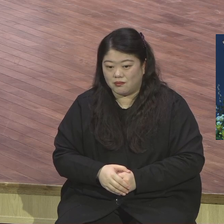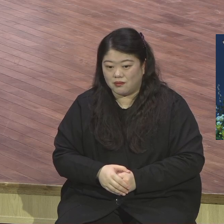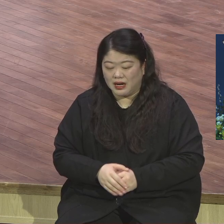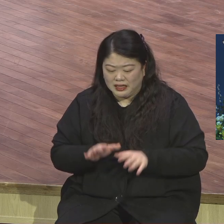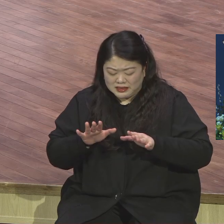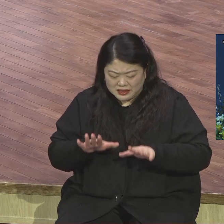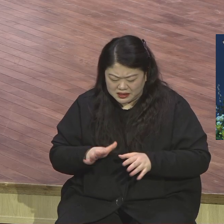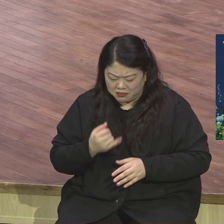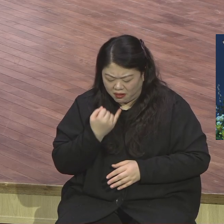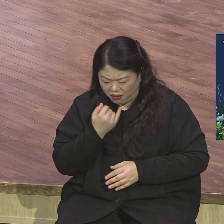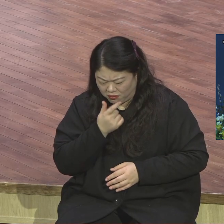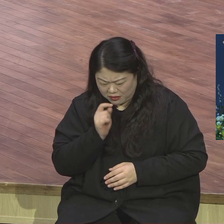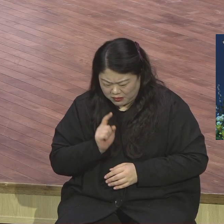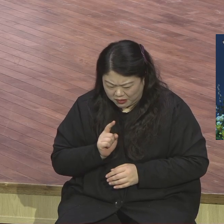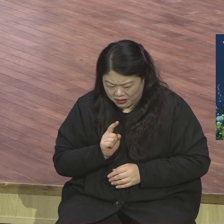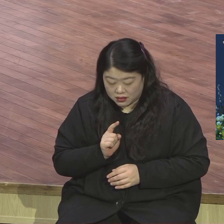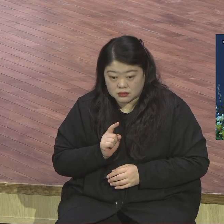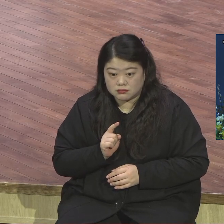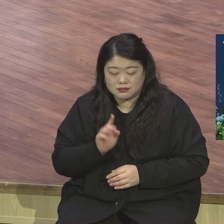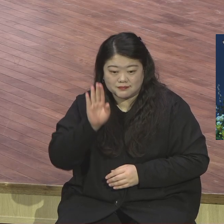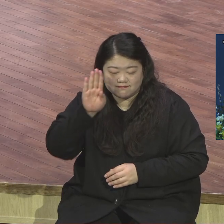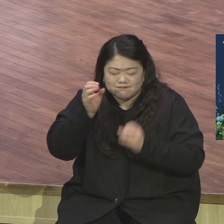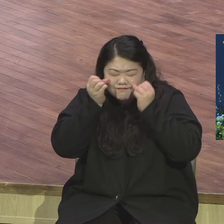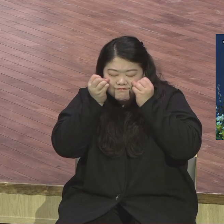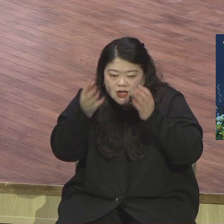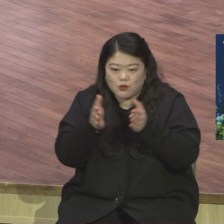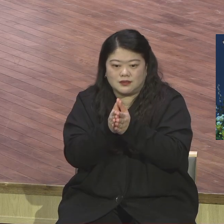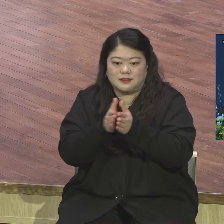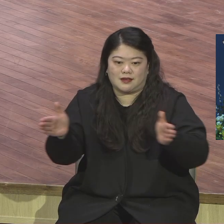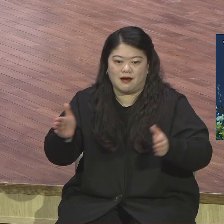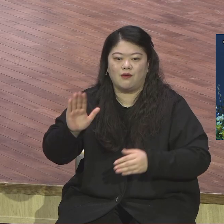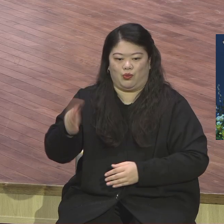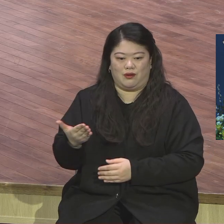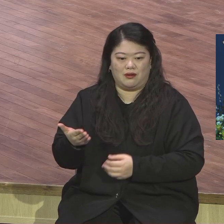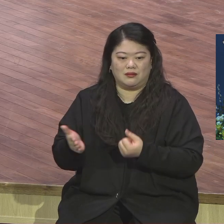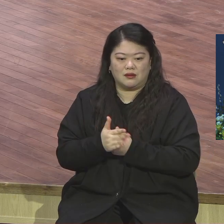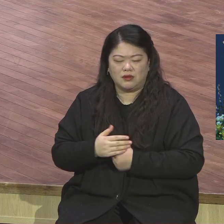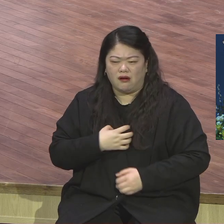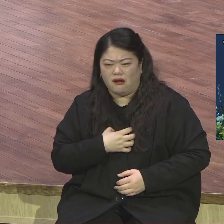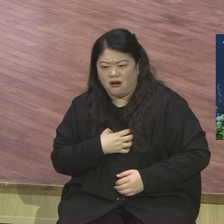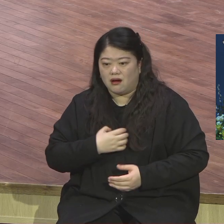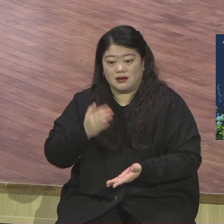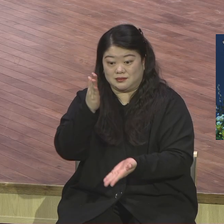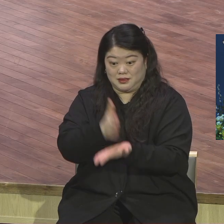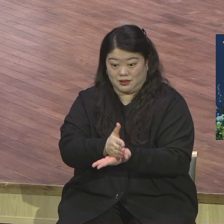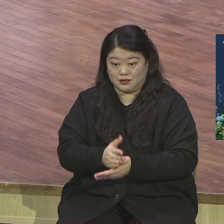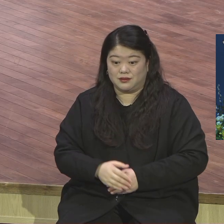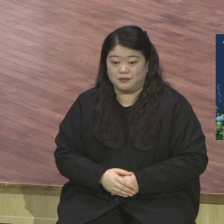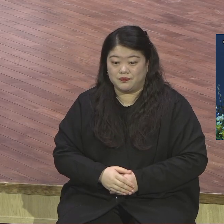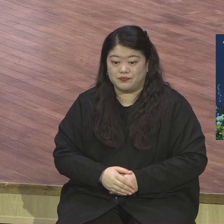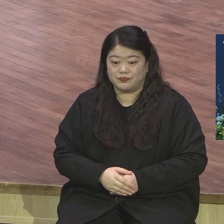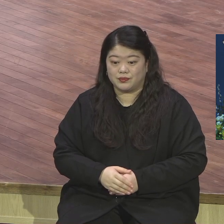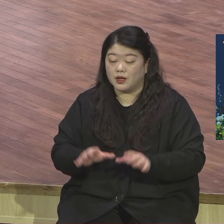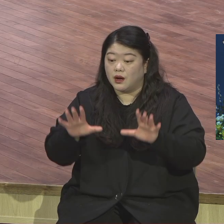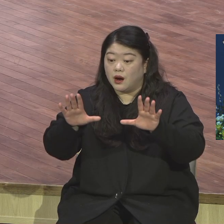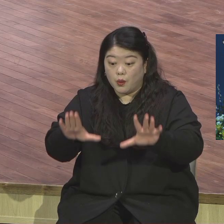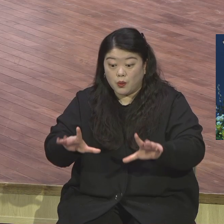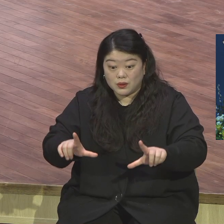그렇습니다. 이렇게 2, 3, 7 플랫폼으로 서기 위해서 2022년은 실제적인 도전이